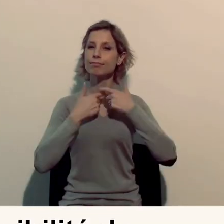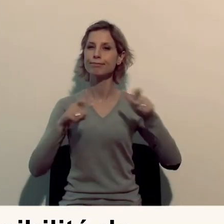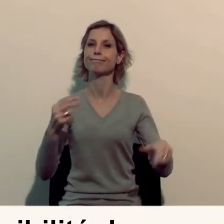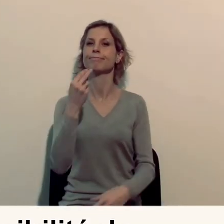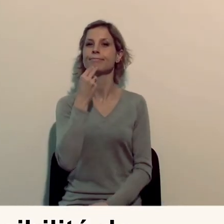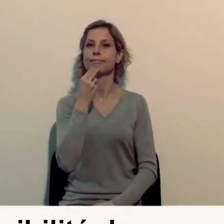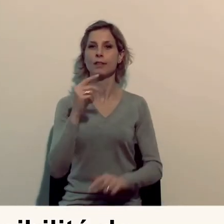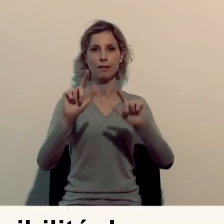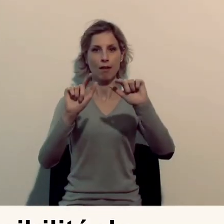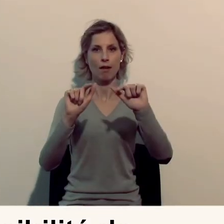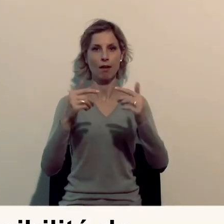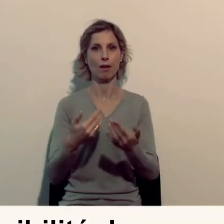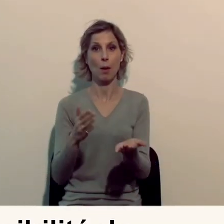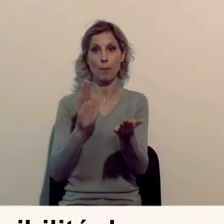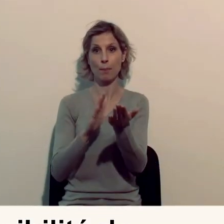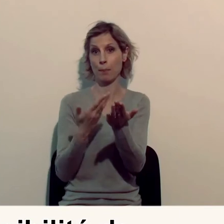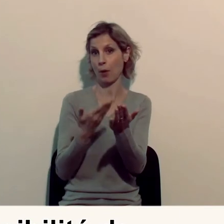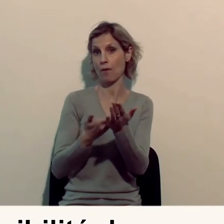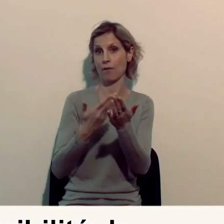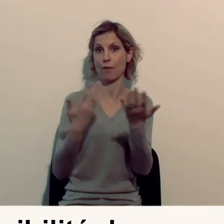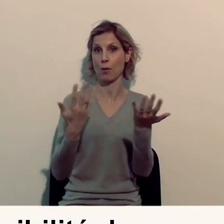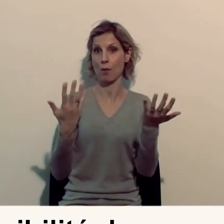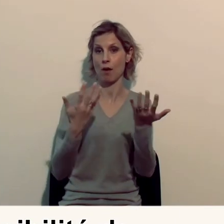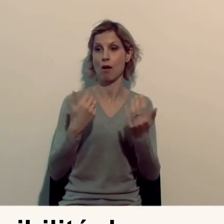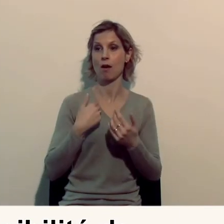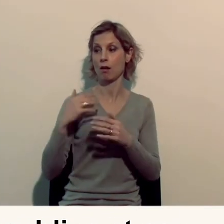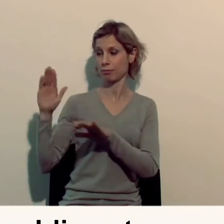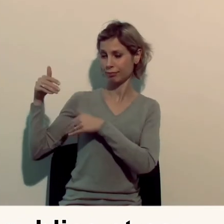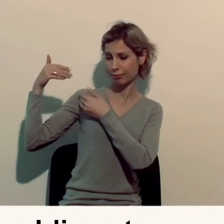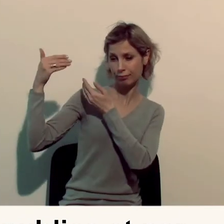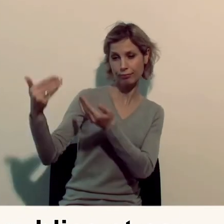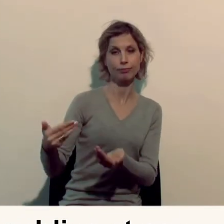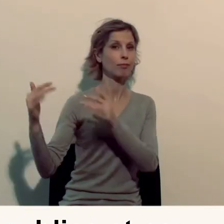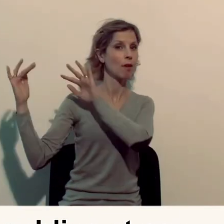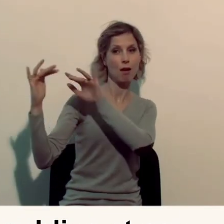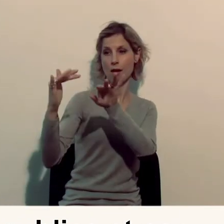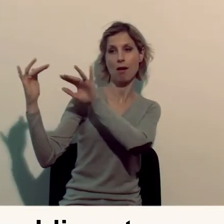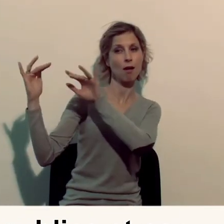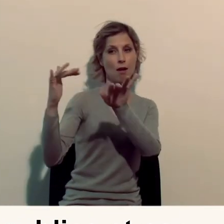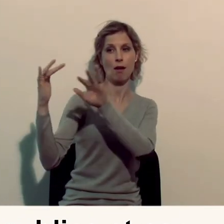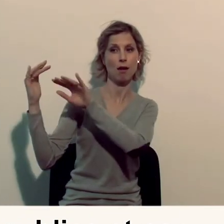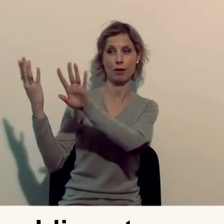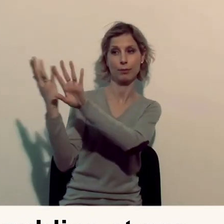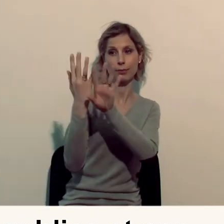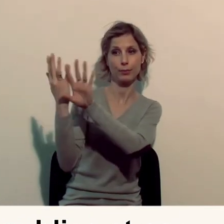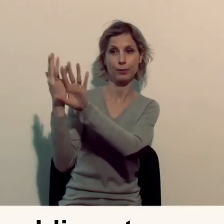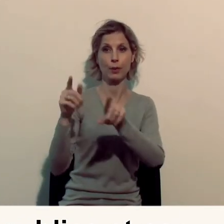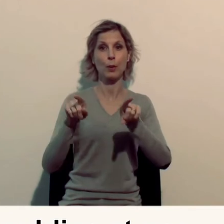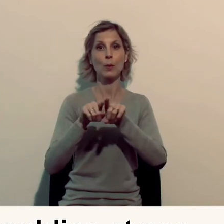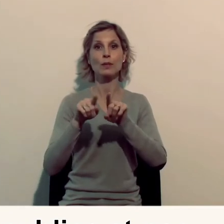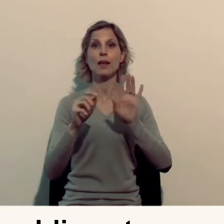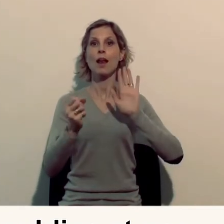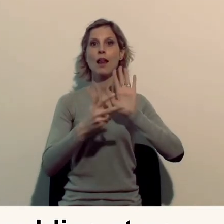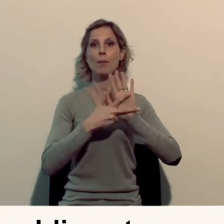La qualité de l'accessibilité de l'établissement a d'ailleurs été reconnue par la fréquentation des publics et par l'obtention du label Tourisme et